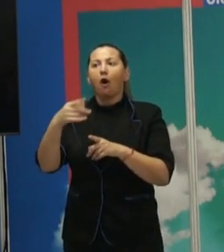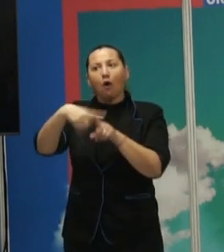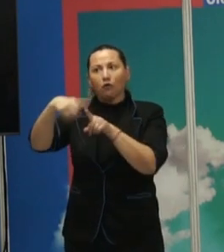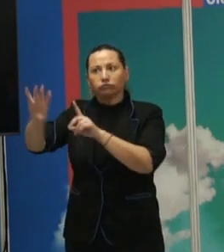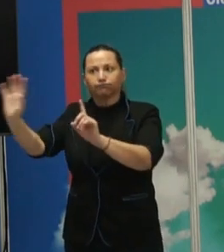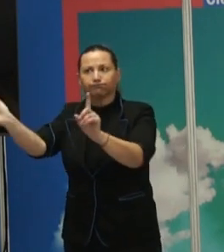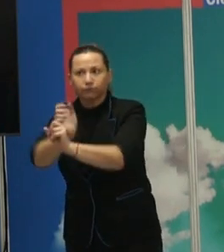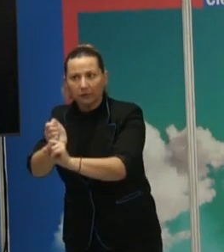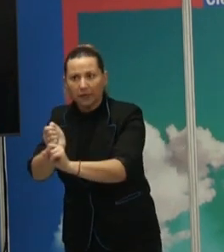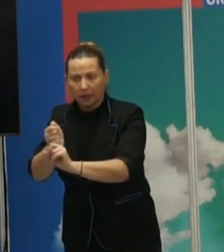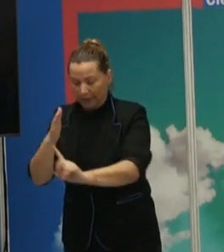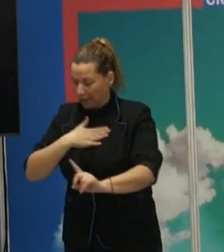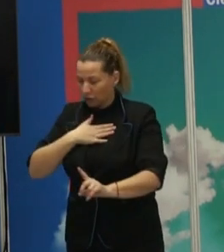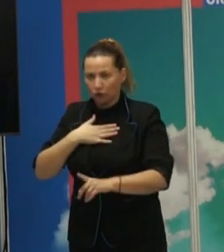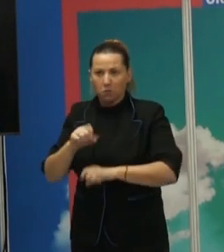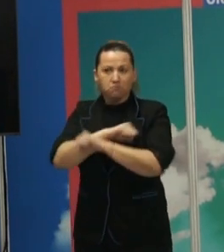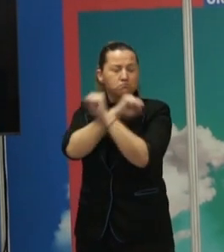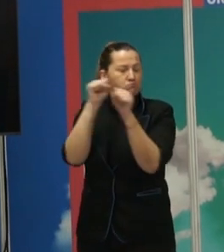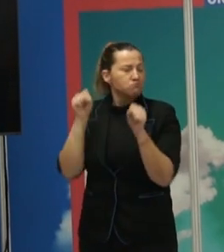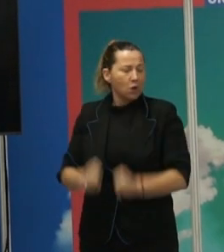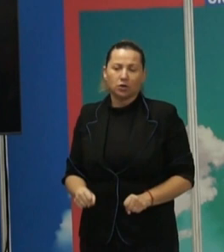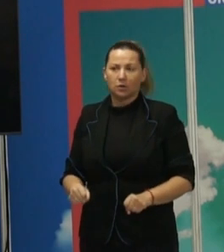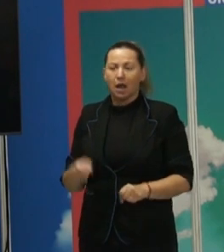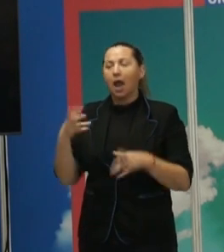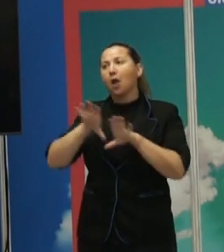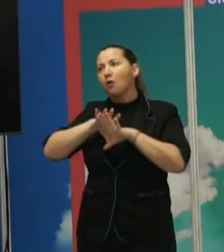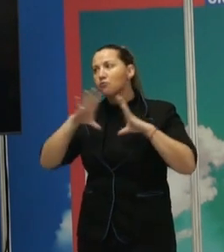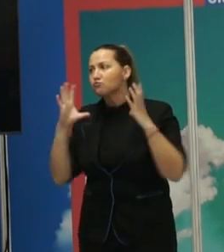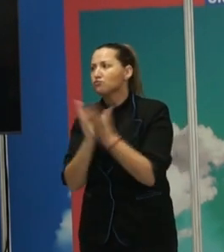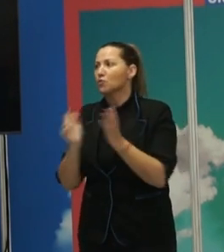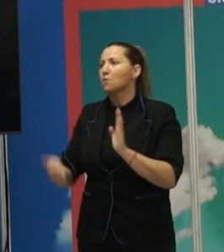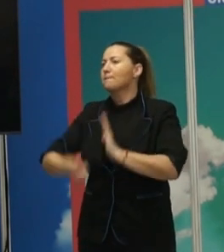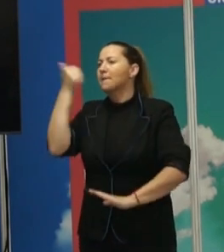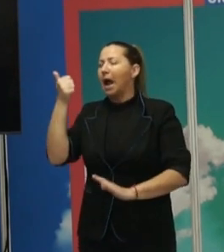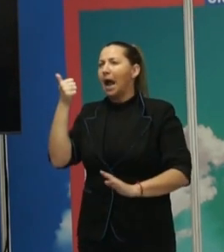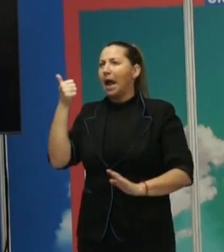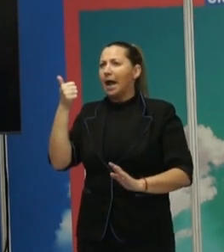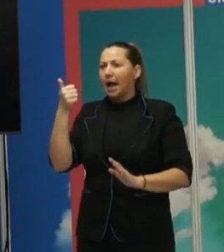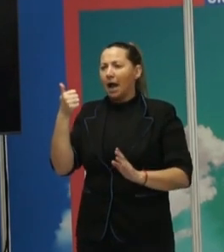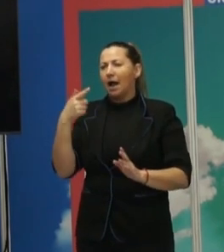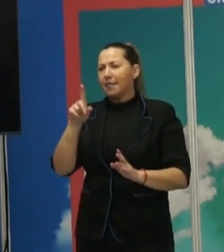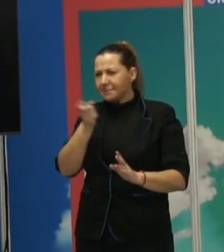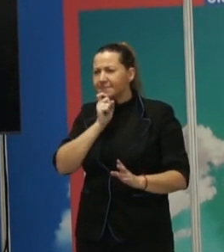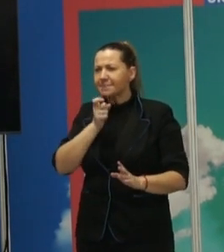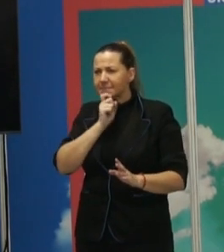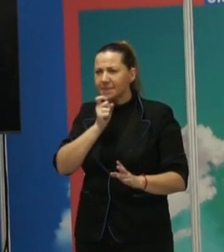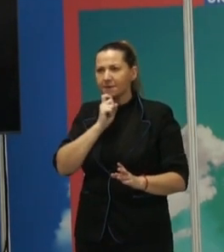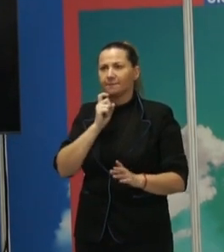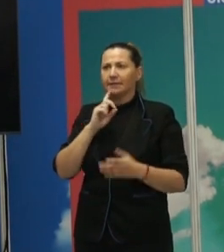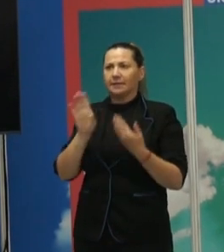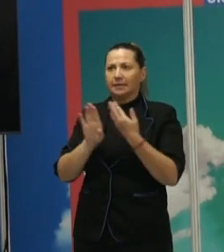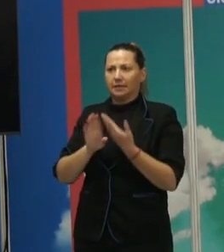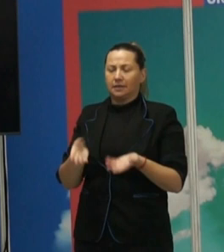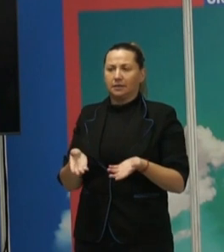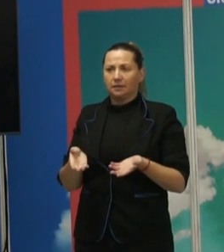vamos a obtener. O sea, que es un mundo mucho más complejo de lo que la idea del límite, el confín o el enfrente